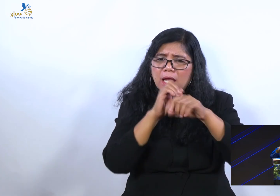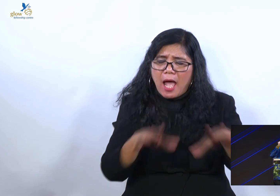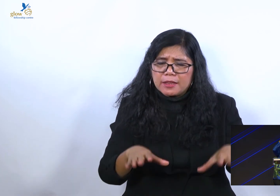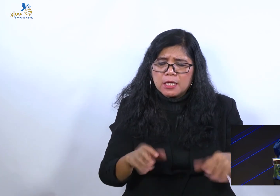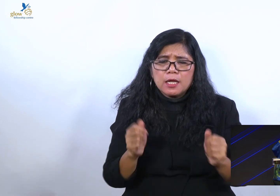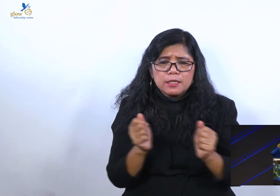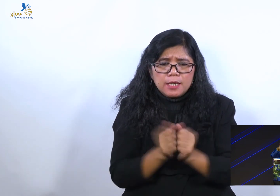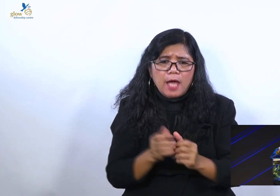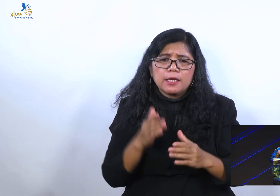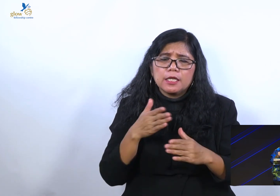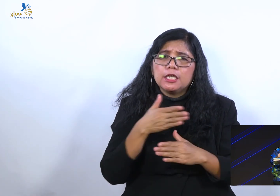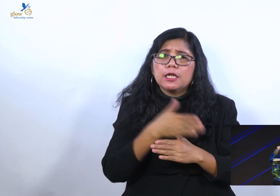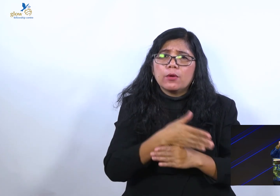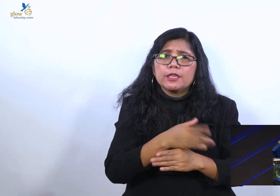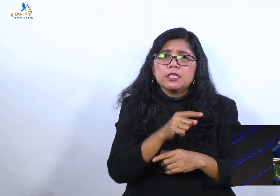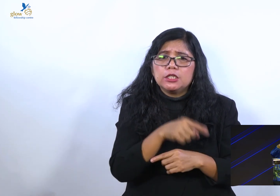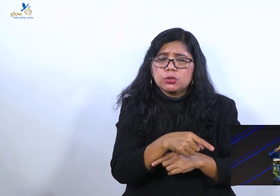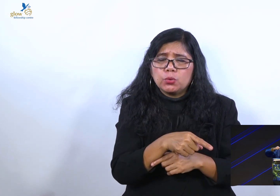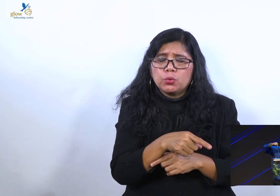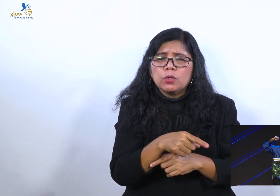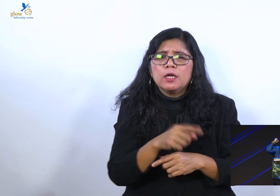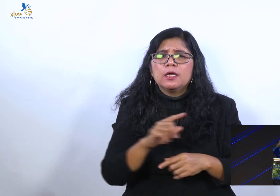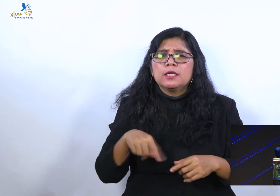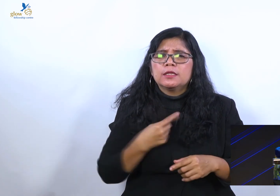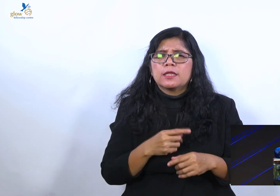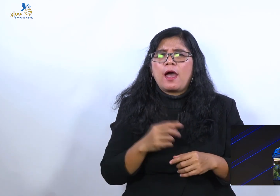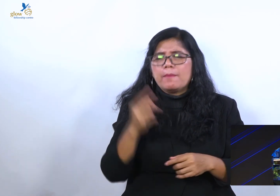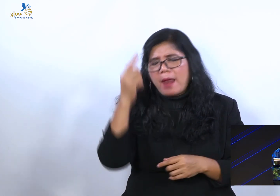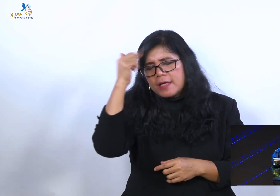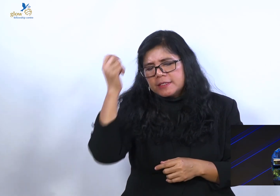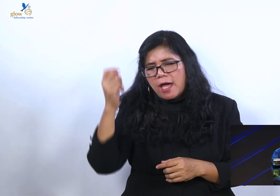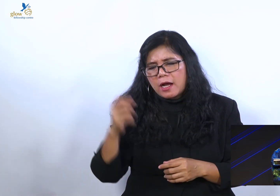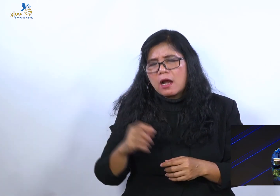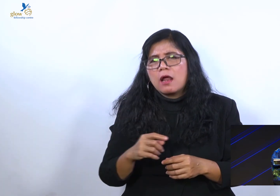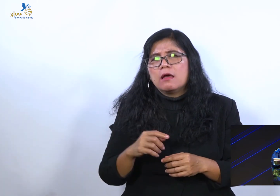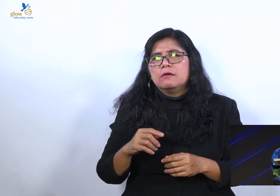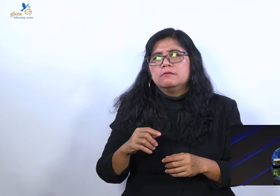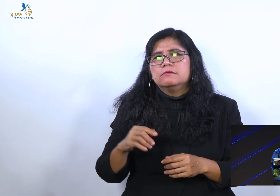belajar untuk makin hari makin dewasa dalam kemuliaan Tuhan. Yang sejauh katakan amin.